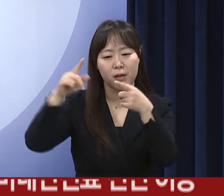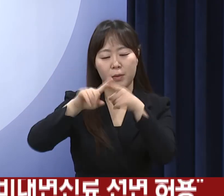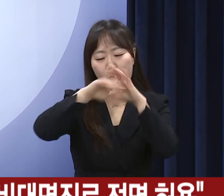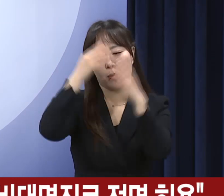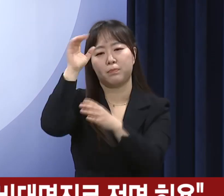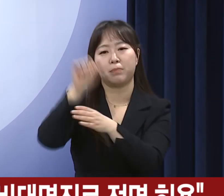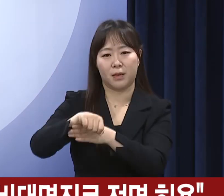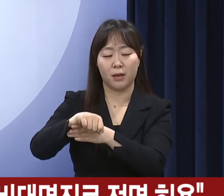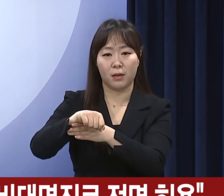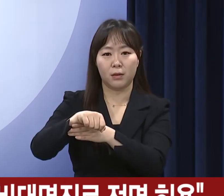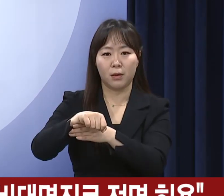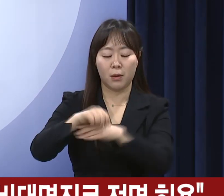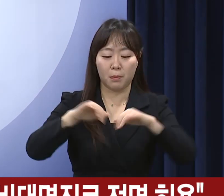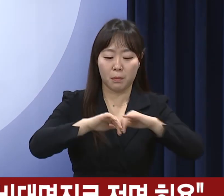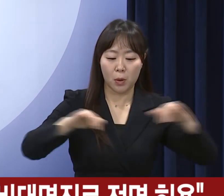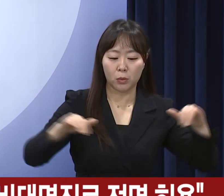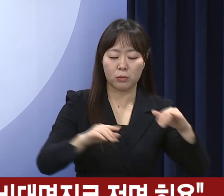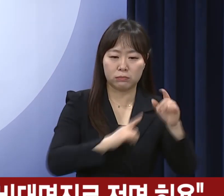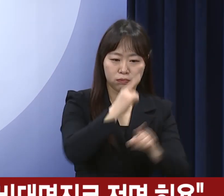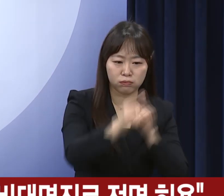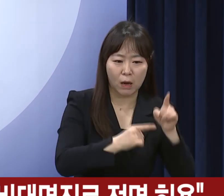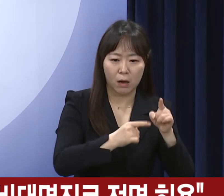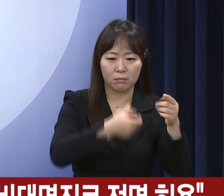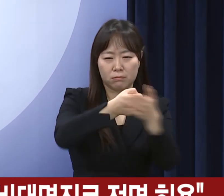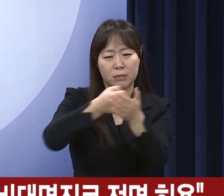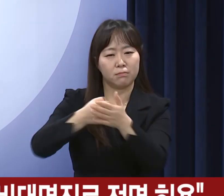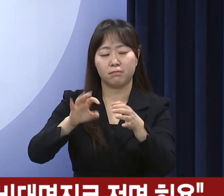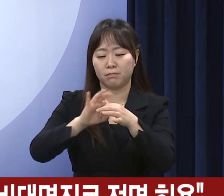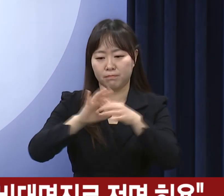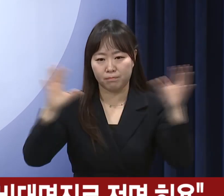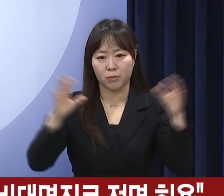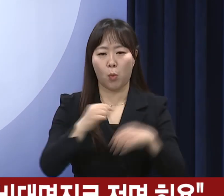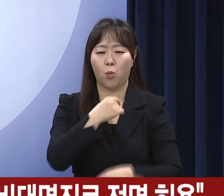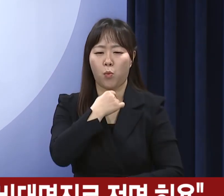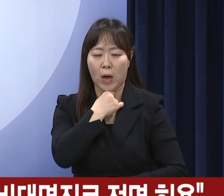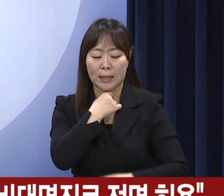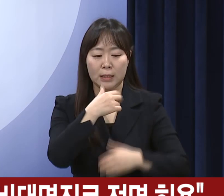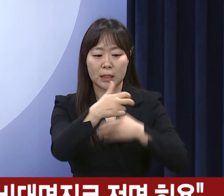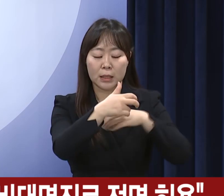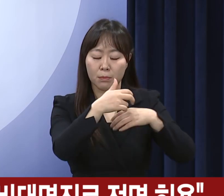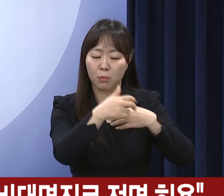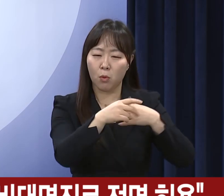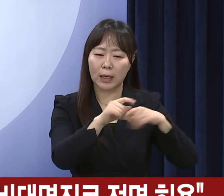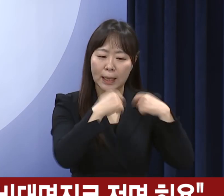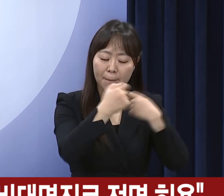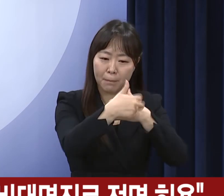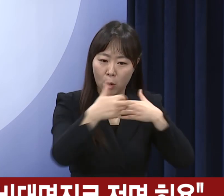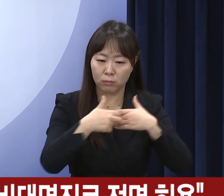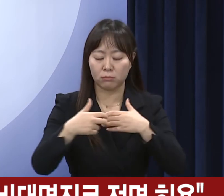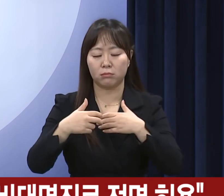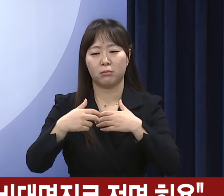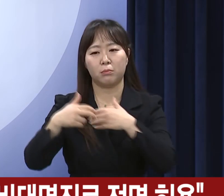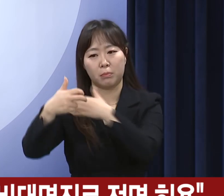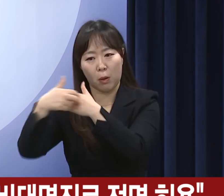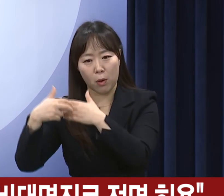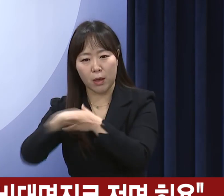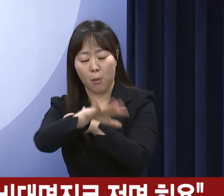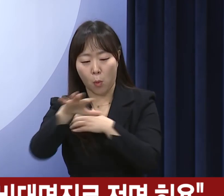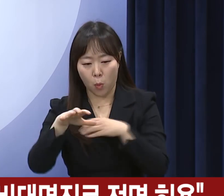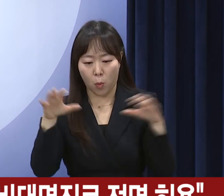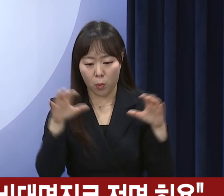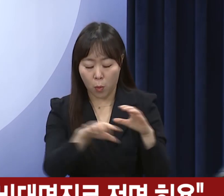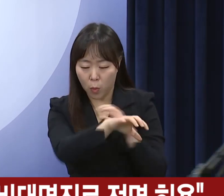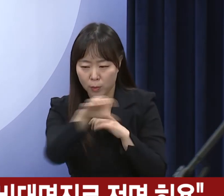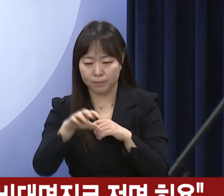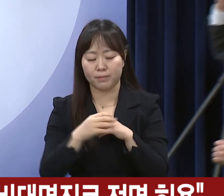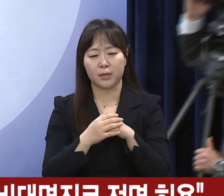이에 따라 별도의 신청이나 지정 없이 희망하는 의원, 병원 등 모든 의료기관에서